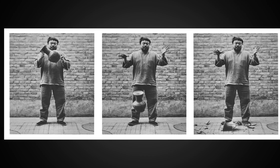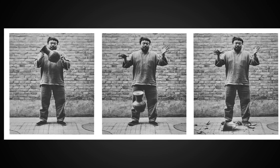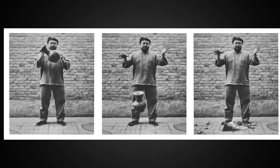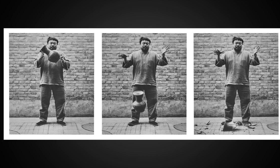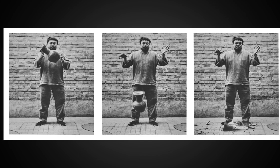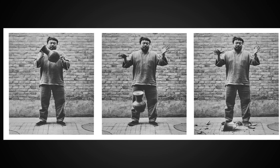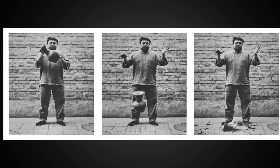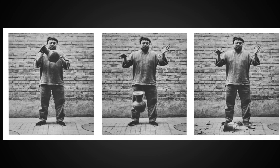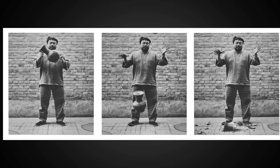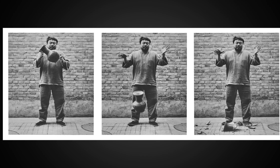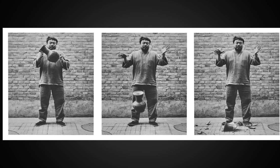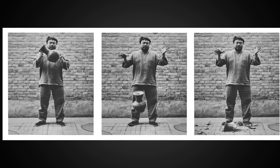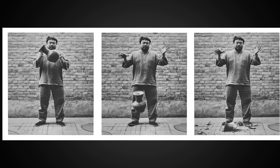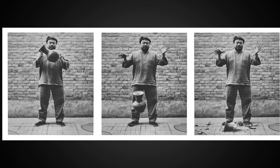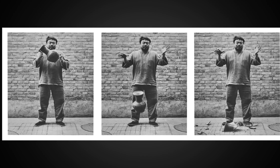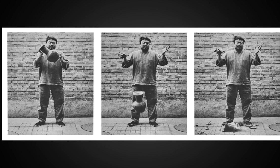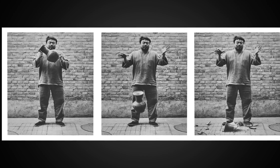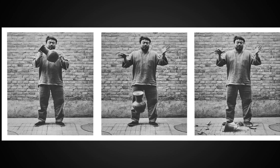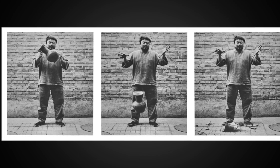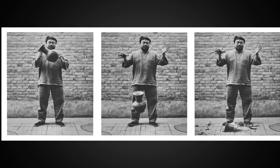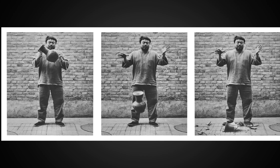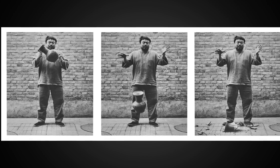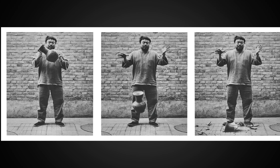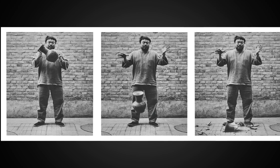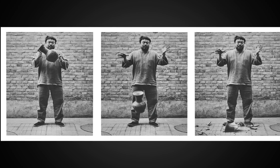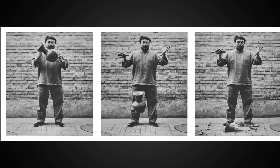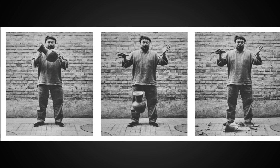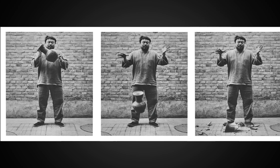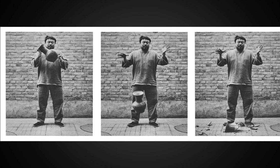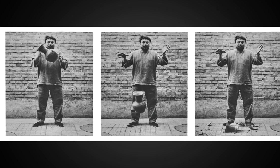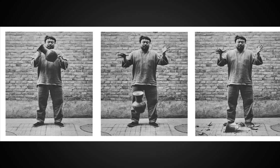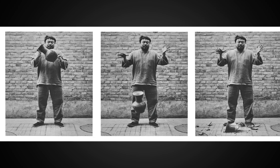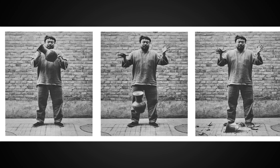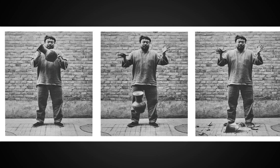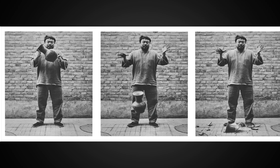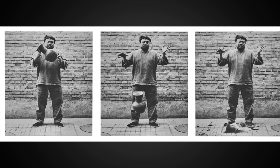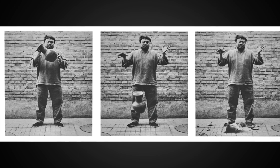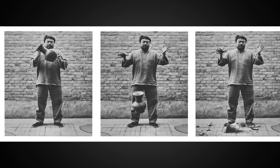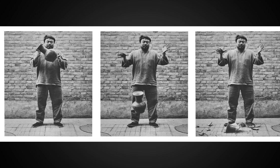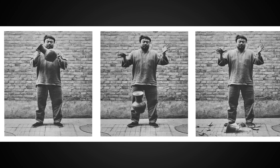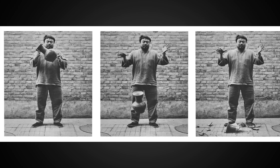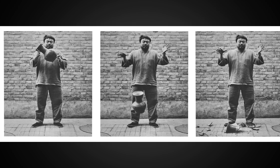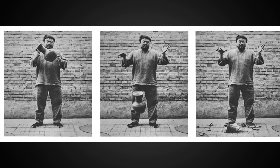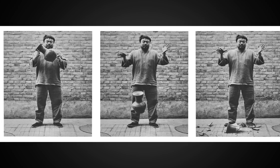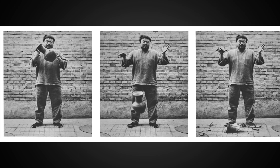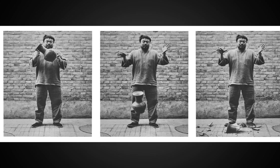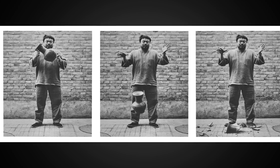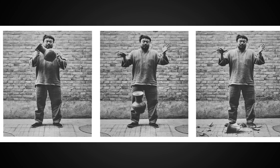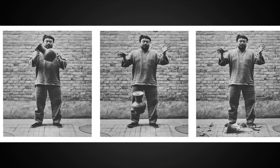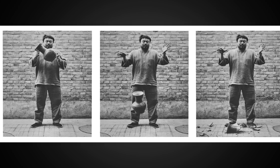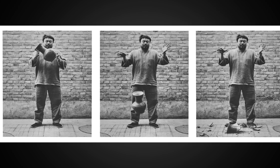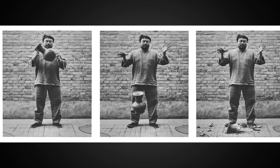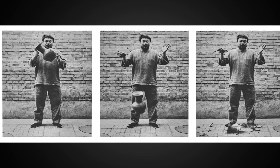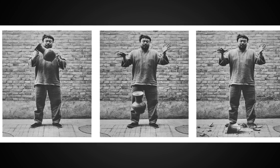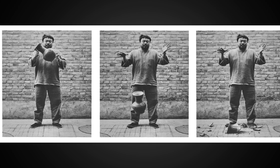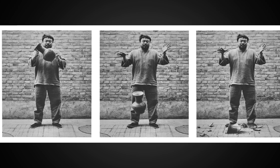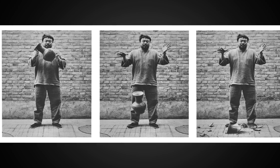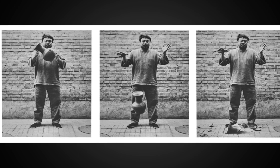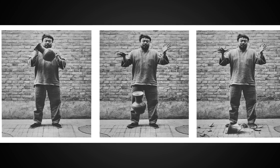clássica da China. Se essa cerâmica que ele está quebrando é verdadeira ou não, não é uma questão que nos importa. Mas o que o Ai Weiwei está